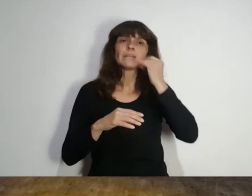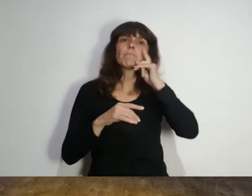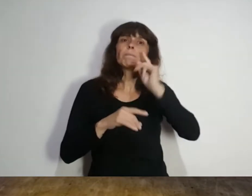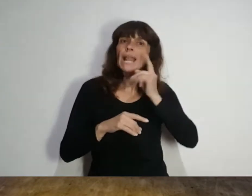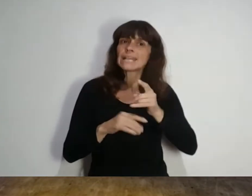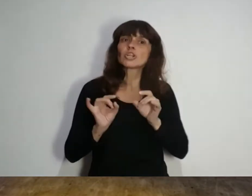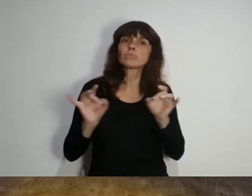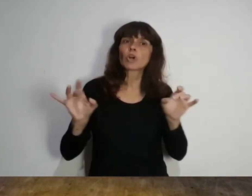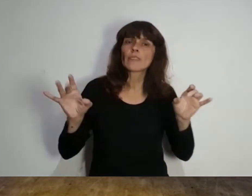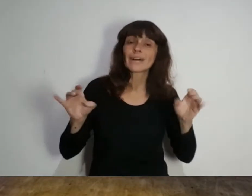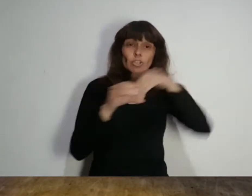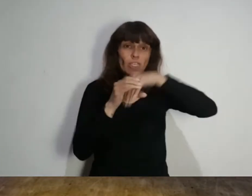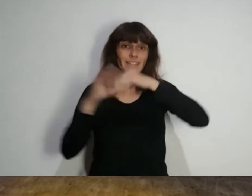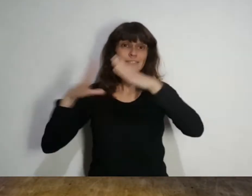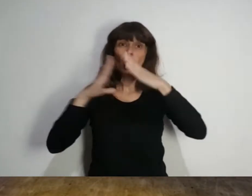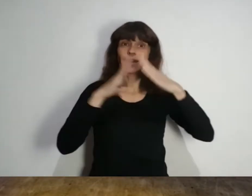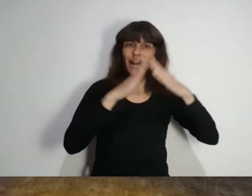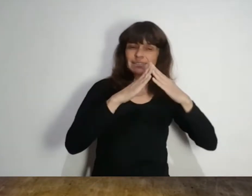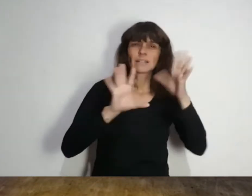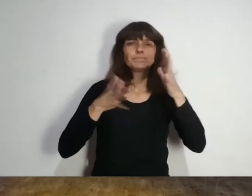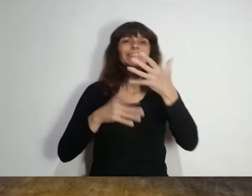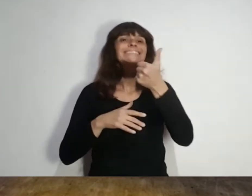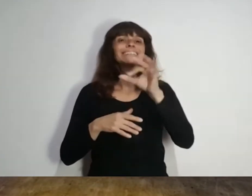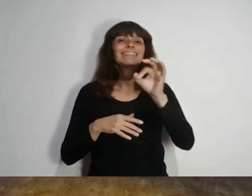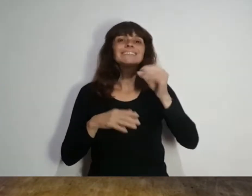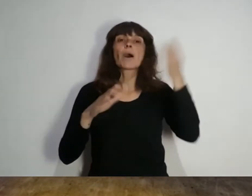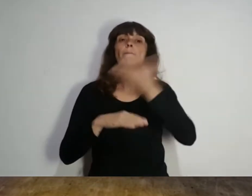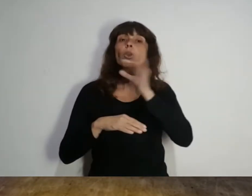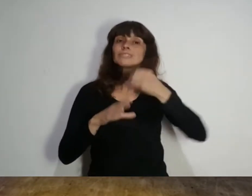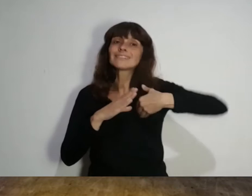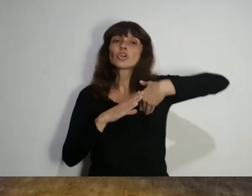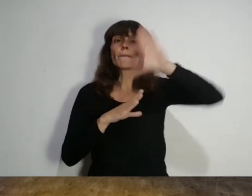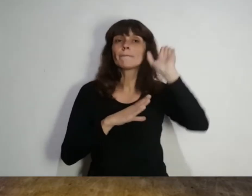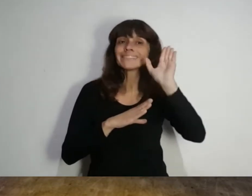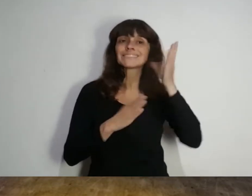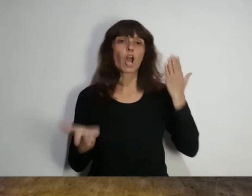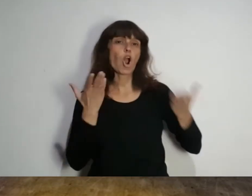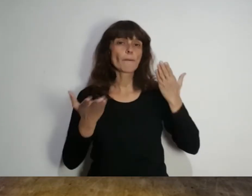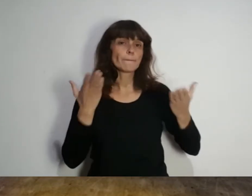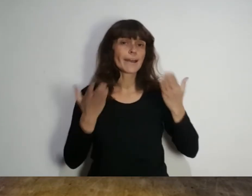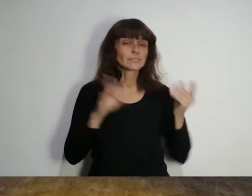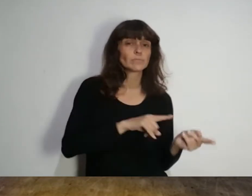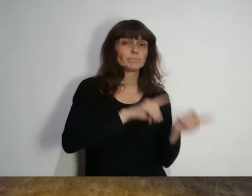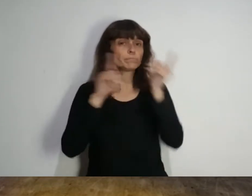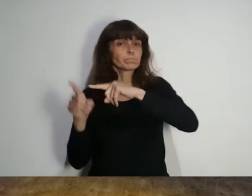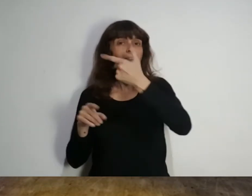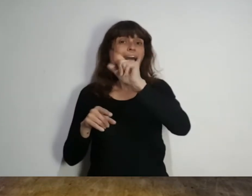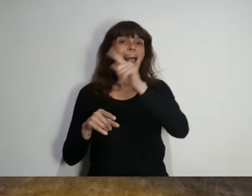transmisión en el hogar de aproximadamente un 60% más en comparación con la